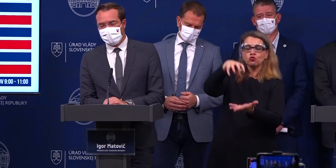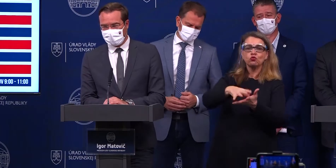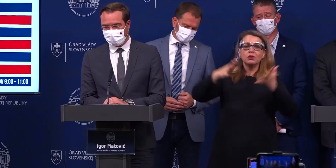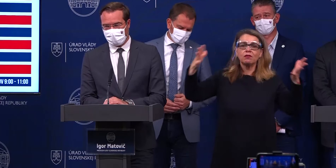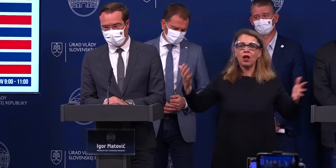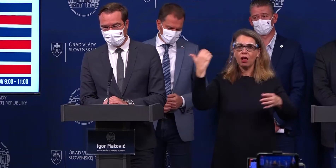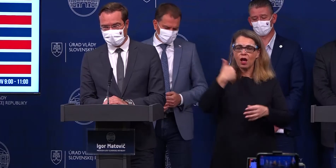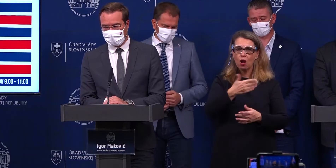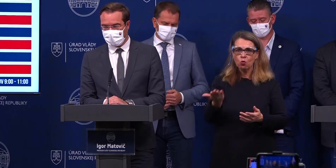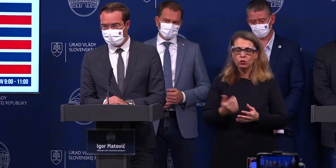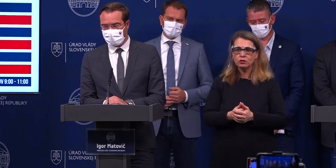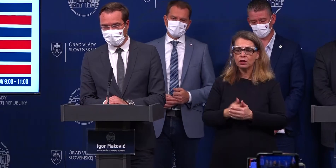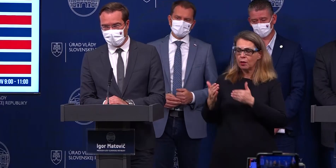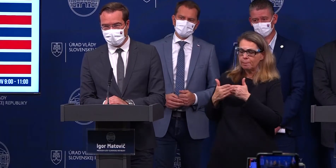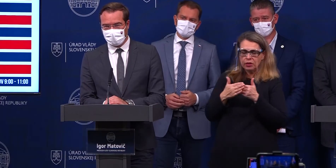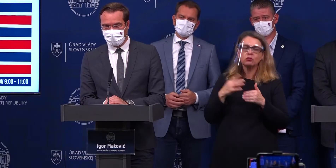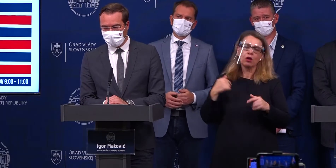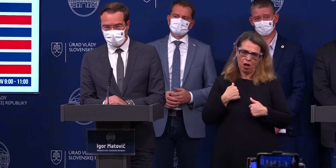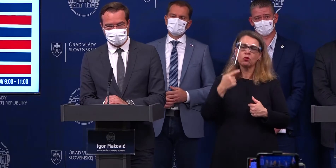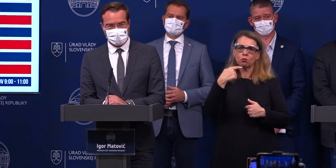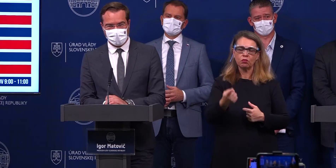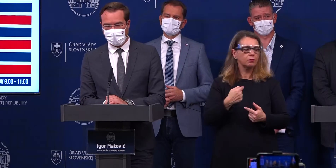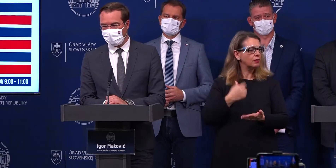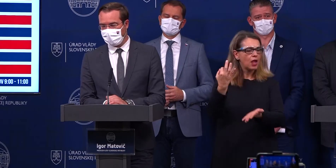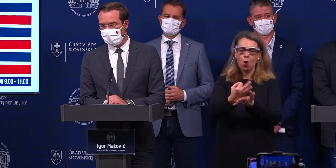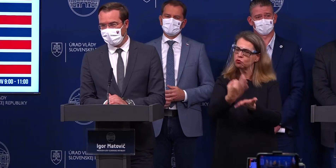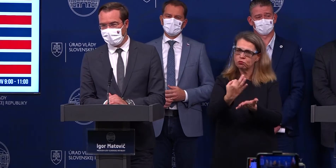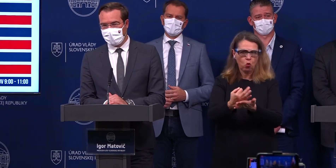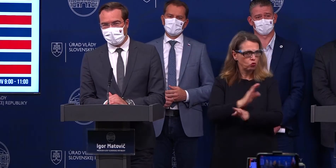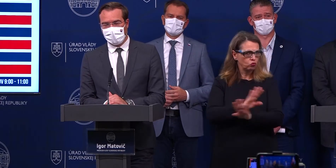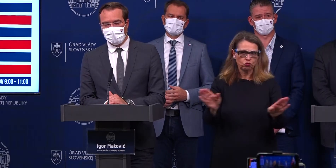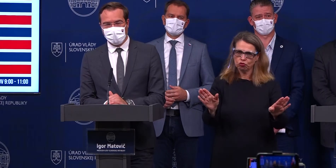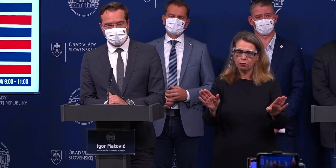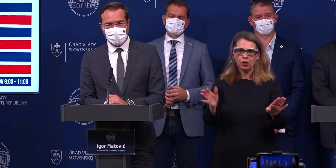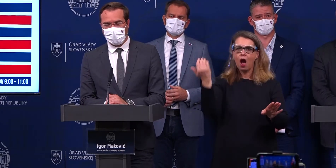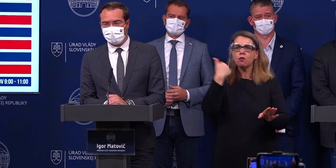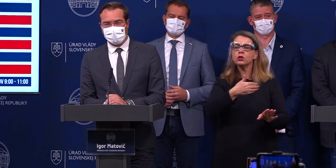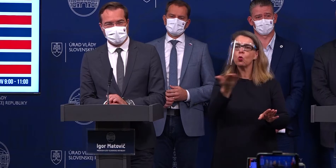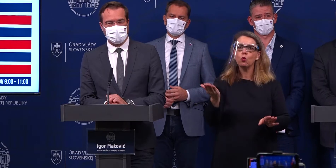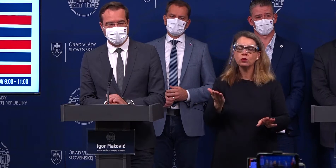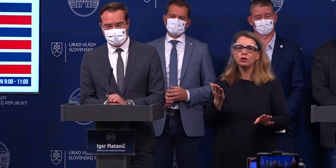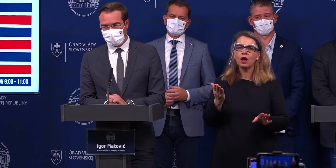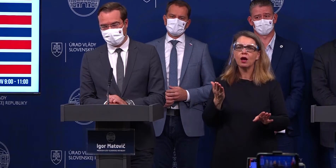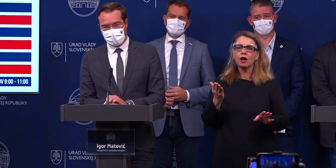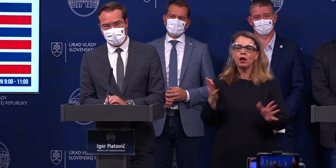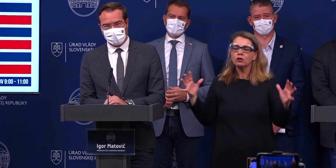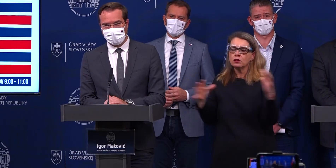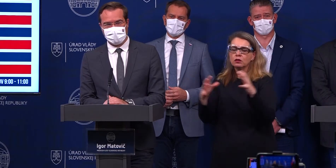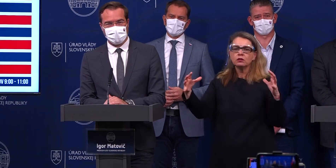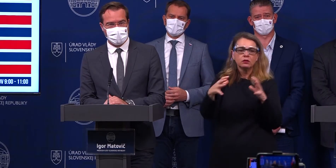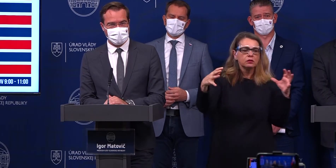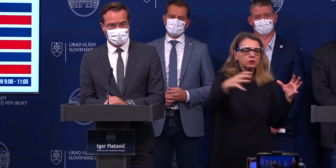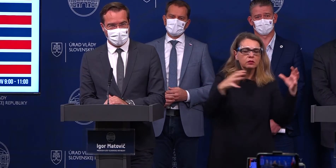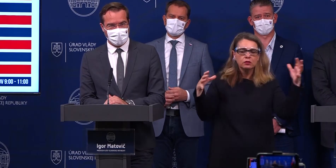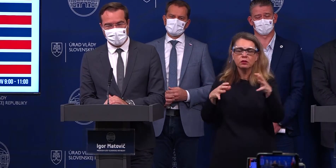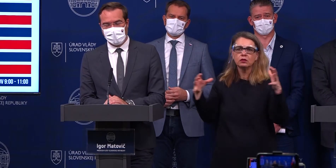ja by som to takto povedal. Aby sme sa nenatiahovali, nedoporučujeme, aby ľudia naozaj sa socializovali, aby